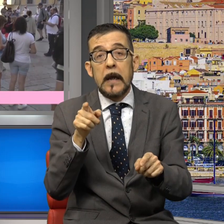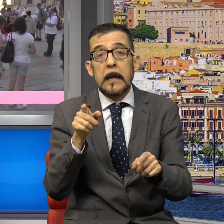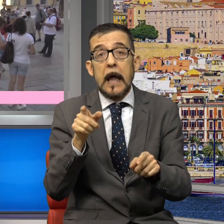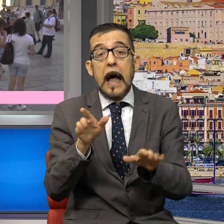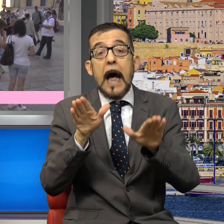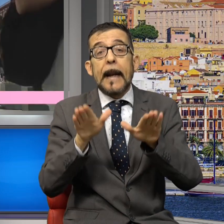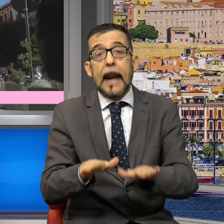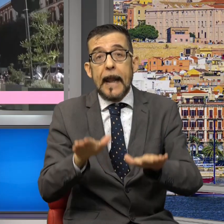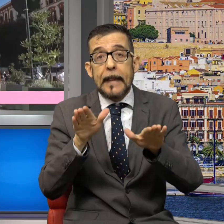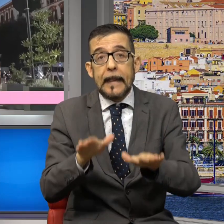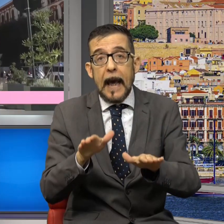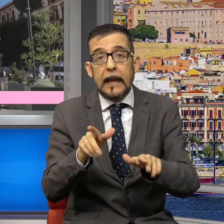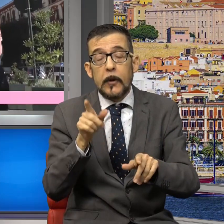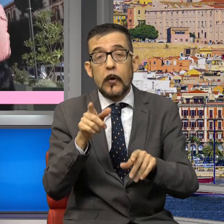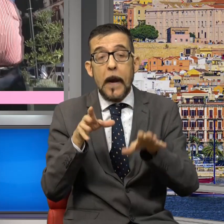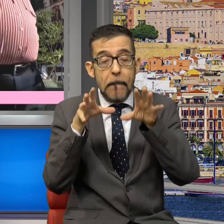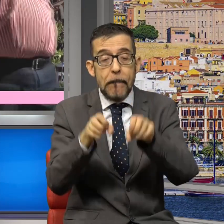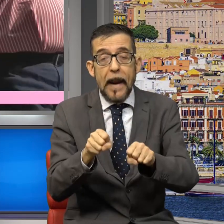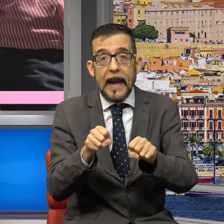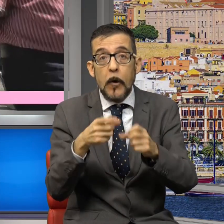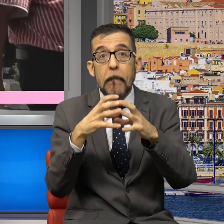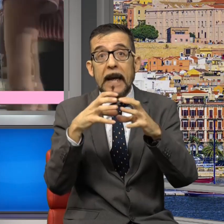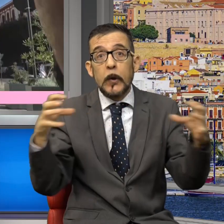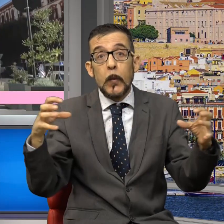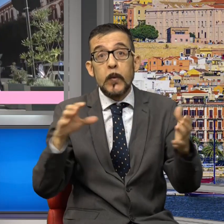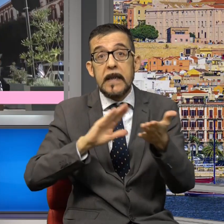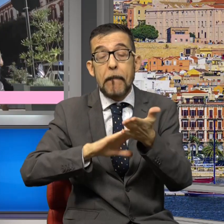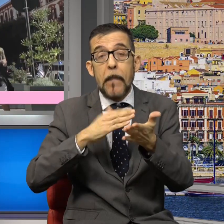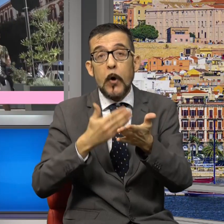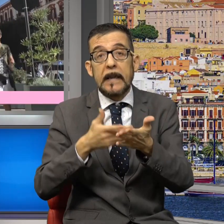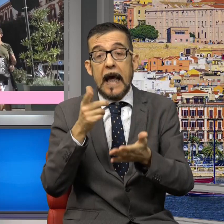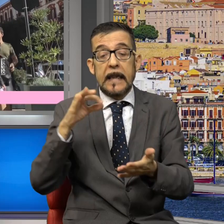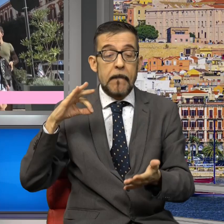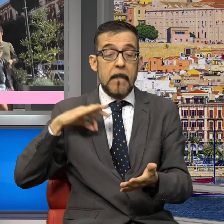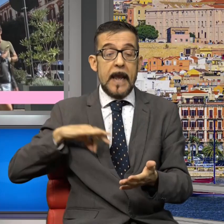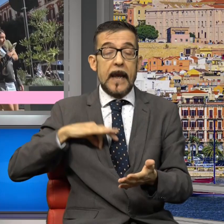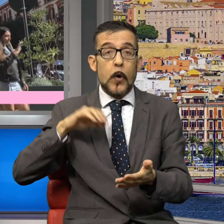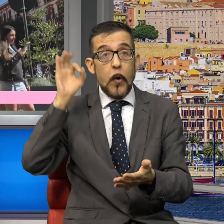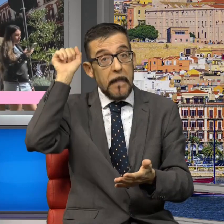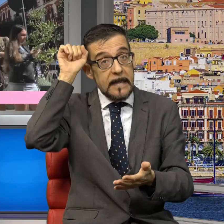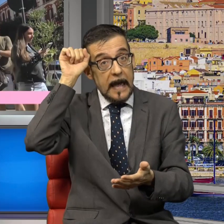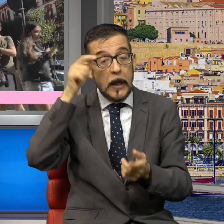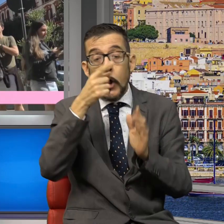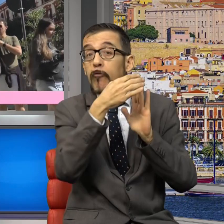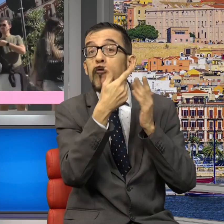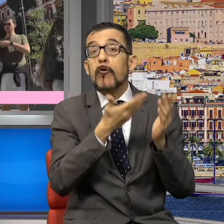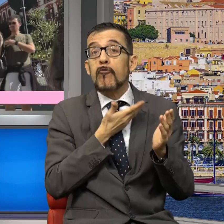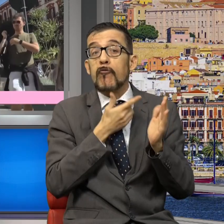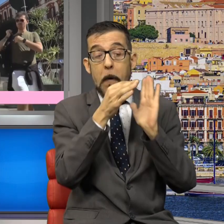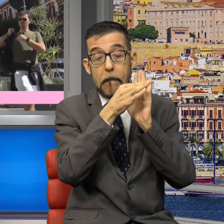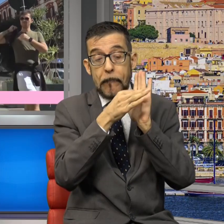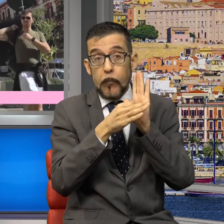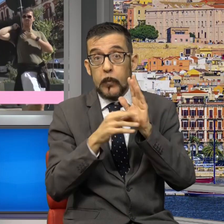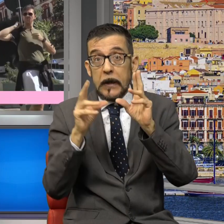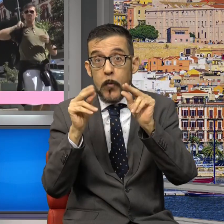avviato e prezioso per l'industria fondamentale e per l'economia della Sardegna. Ci sono poi dei punti importanti anche per quanto riguarda le nuove guide,